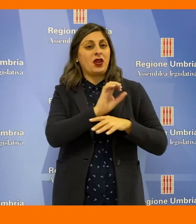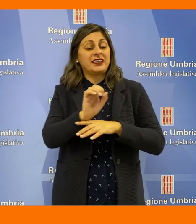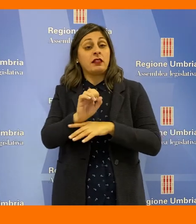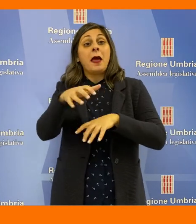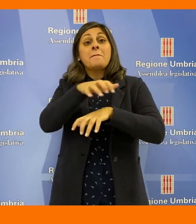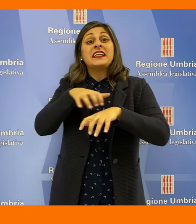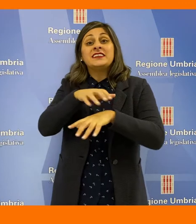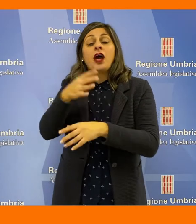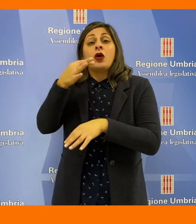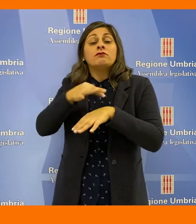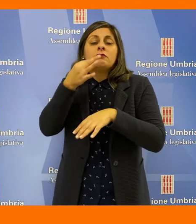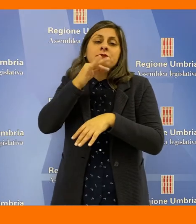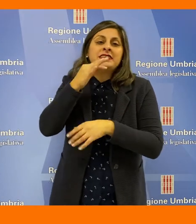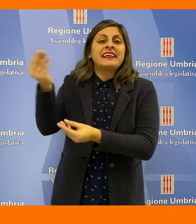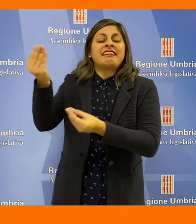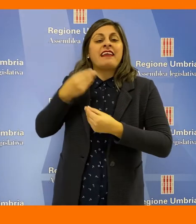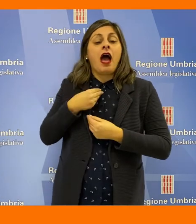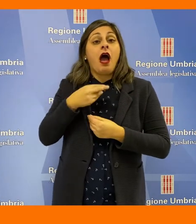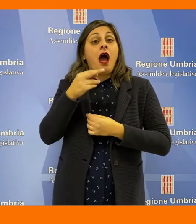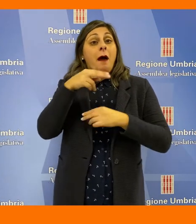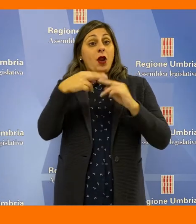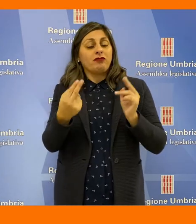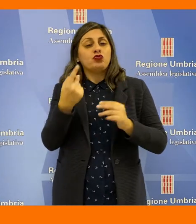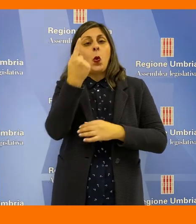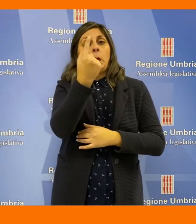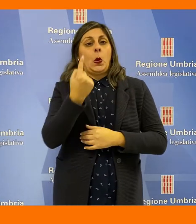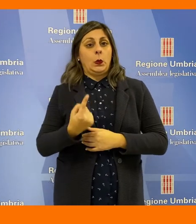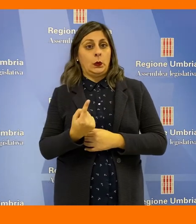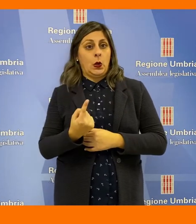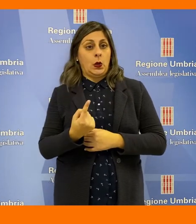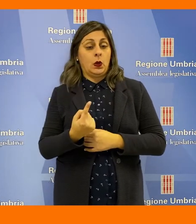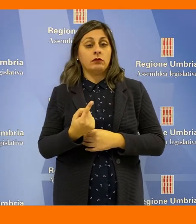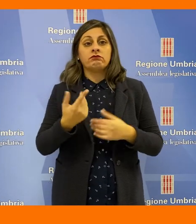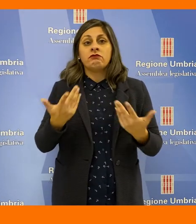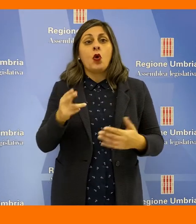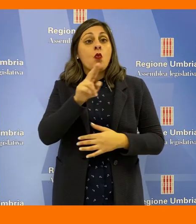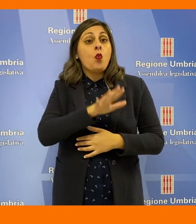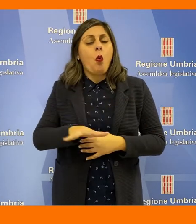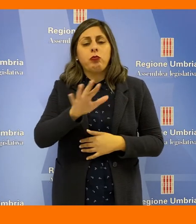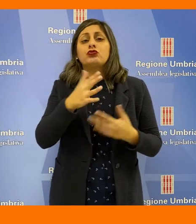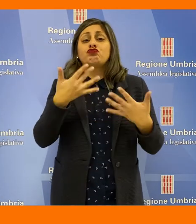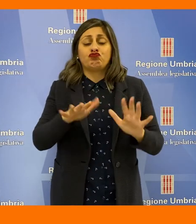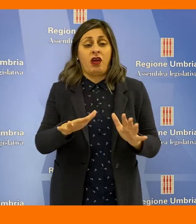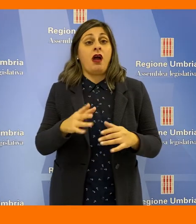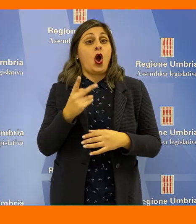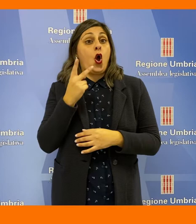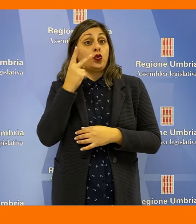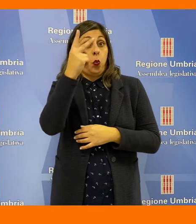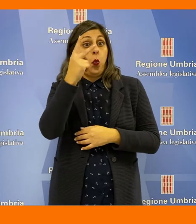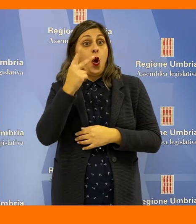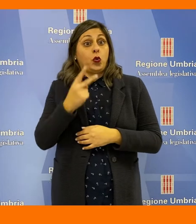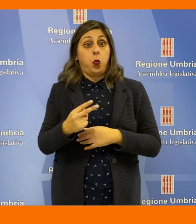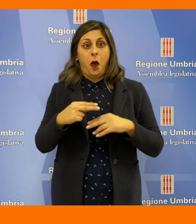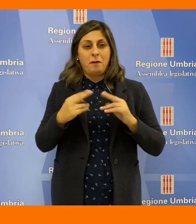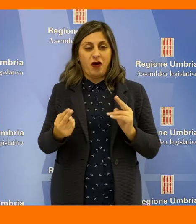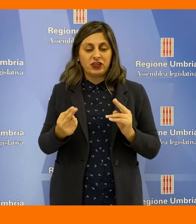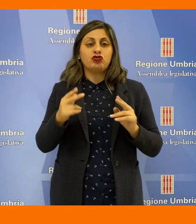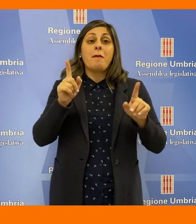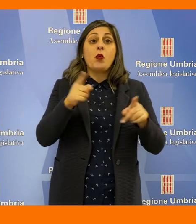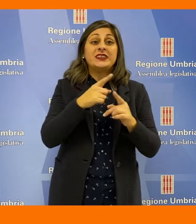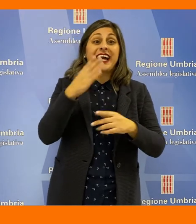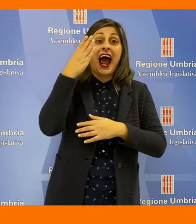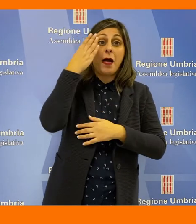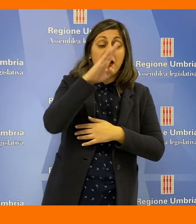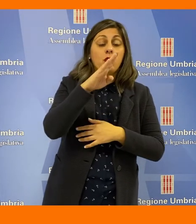materie comuni e il Ministero ne concede di norma solo uno per provincia. Essendocene in Umbria già due per